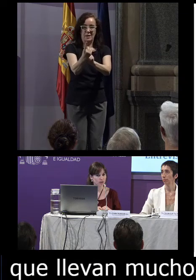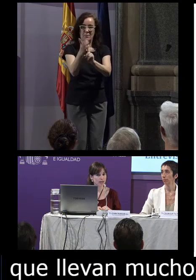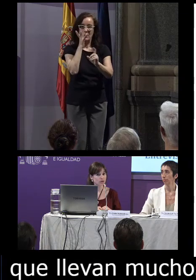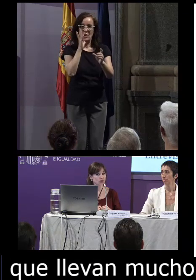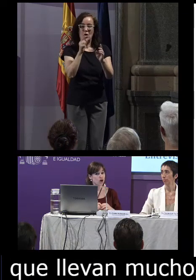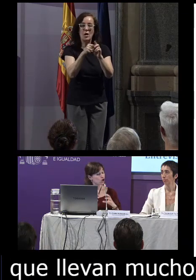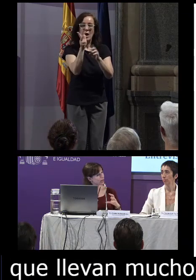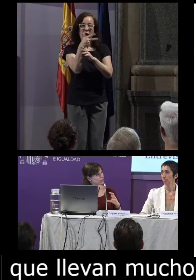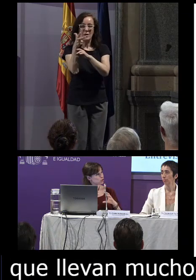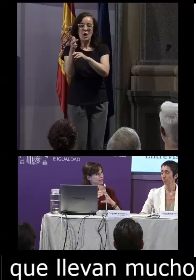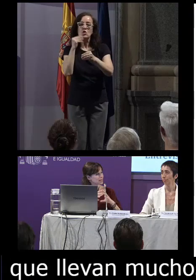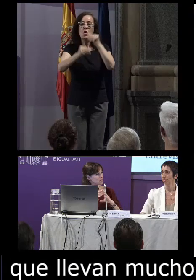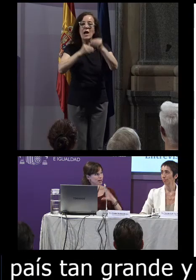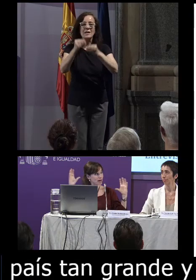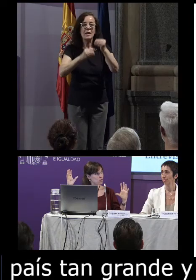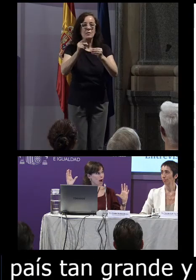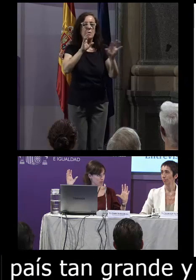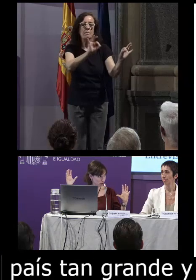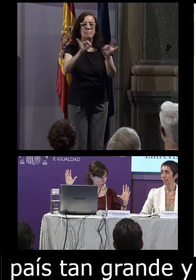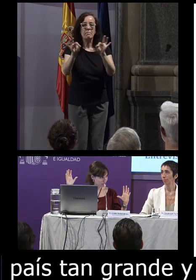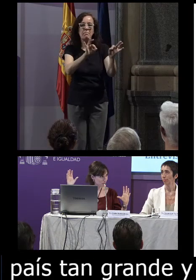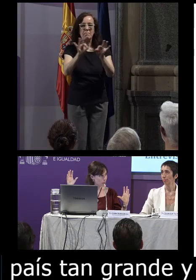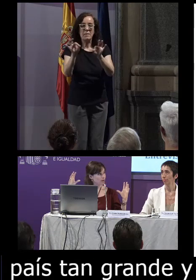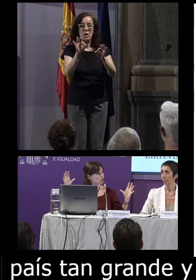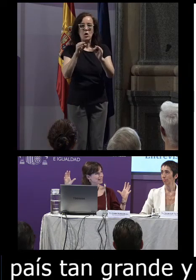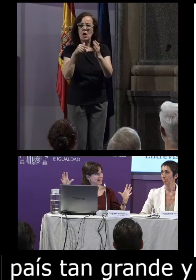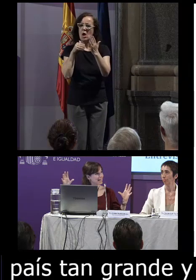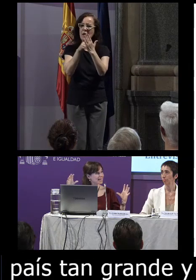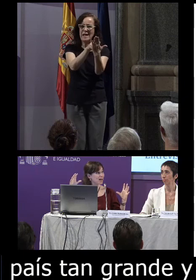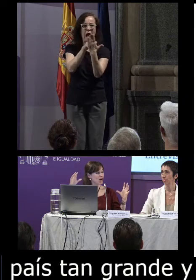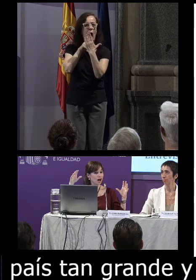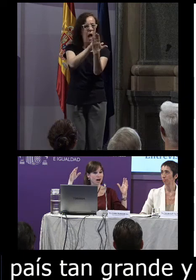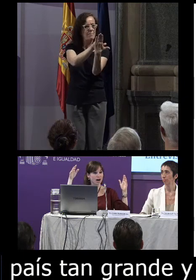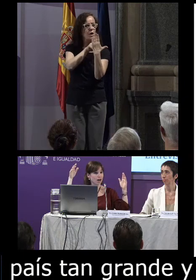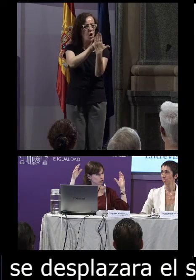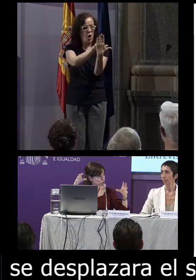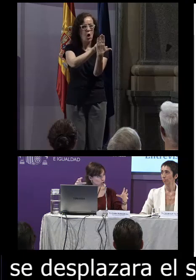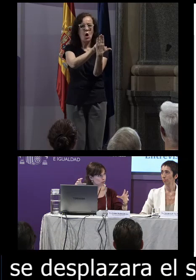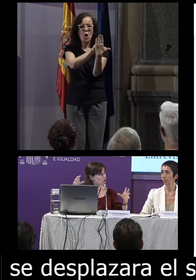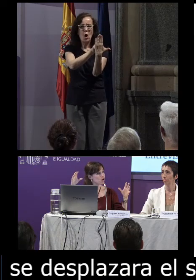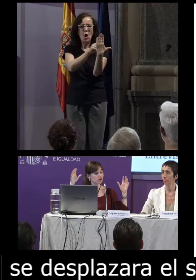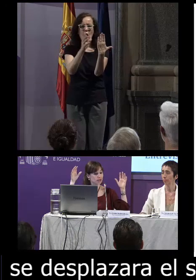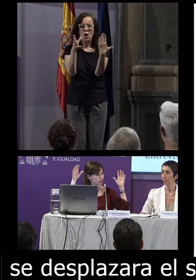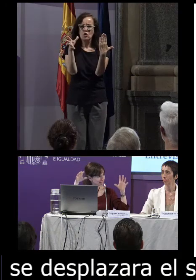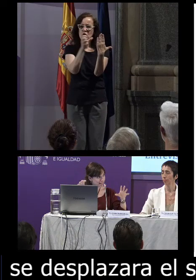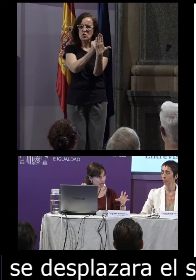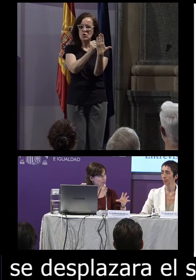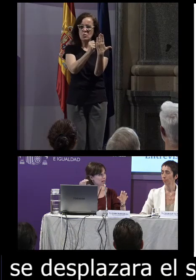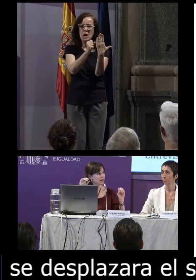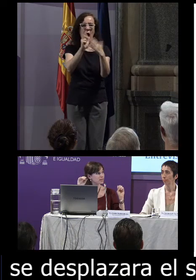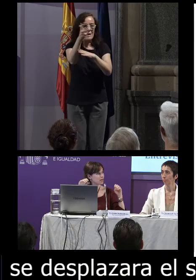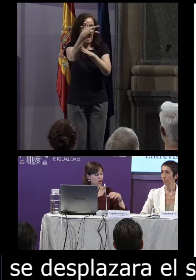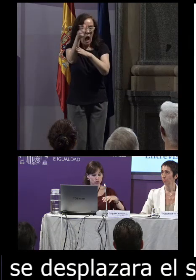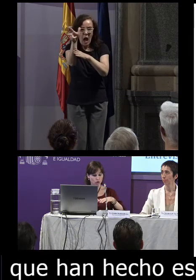colección de datos lo que han hecho es preparar un camión donde tienen todos los focos todas las